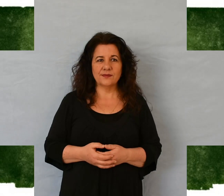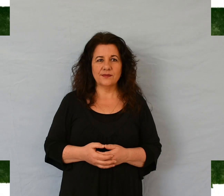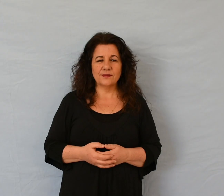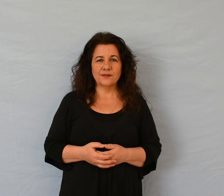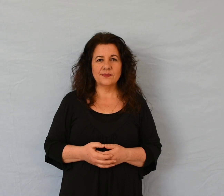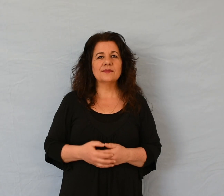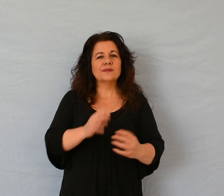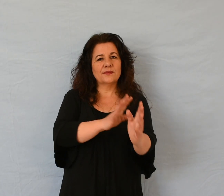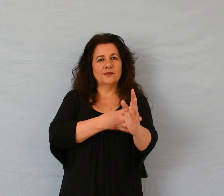Psaume 32